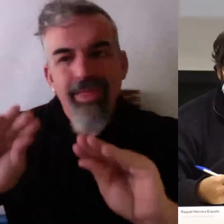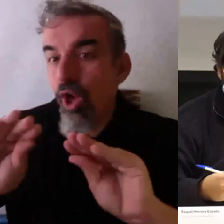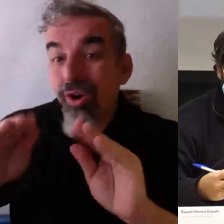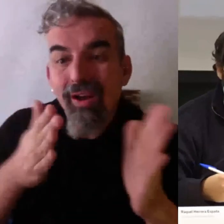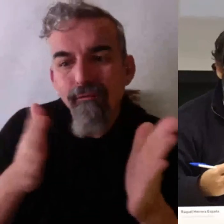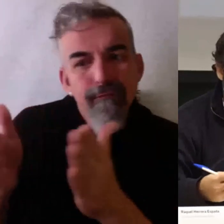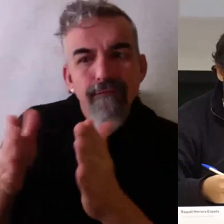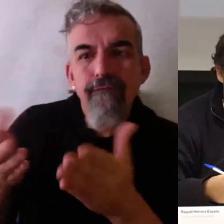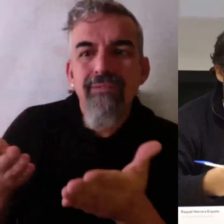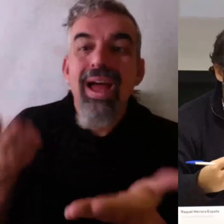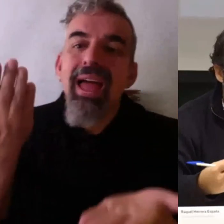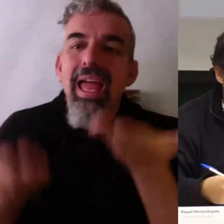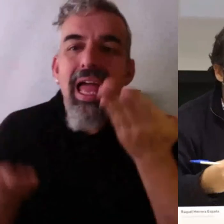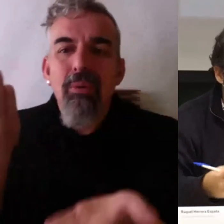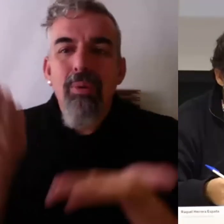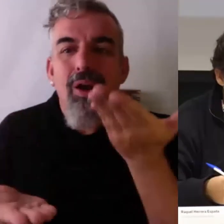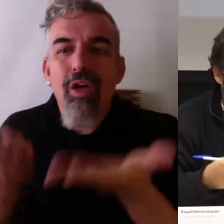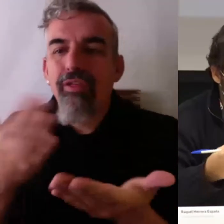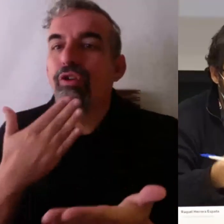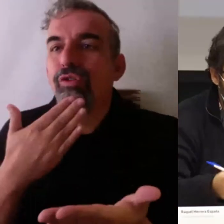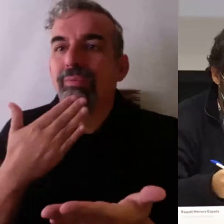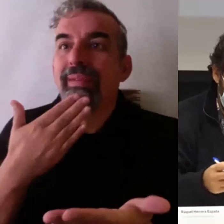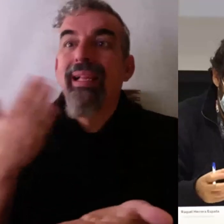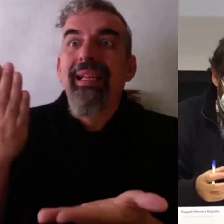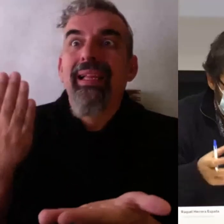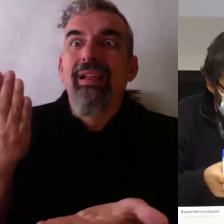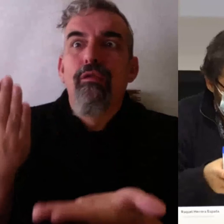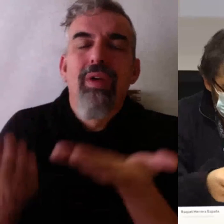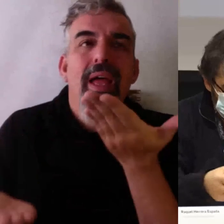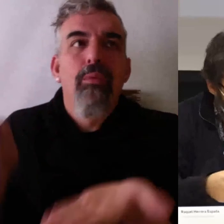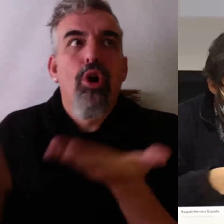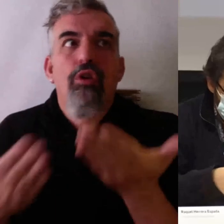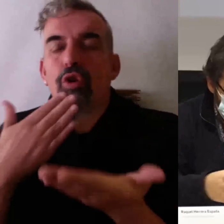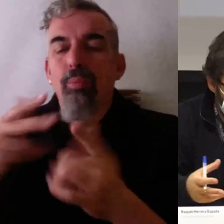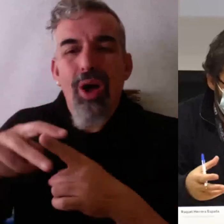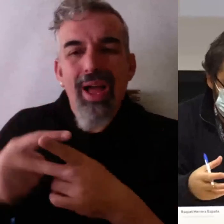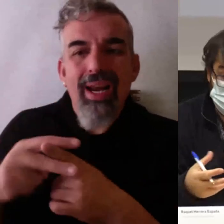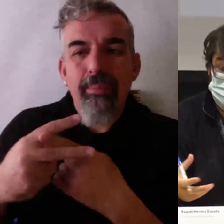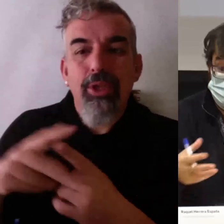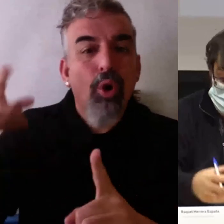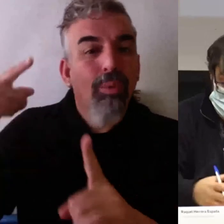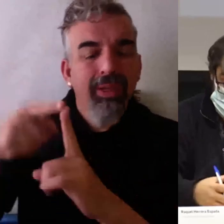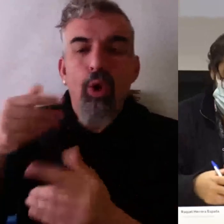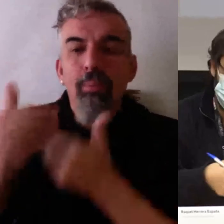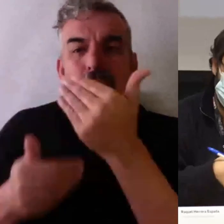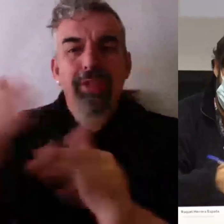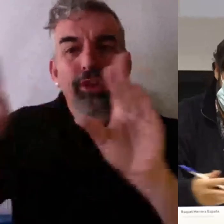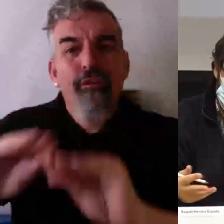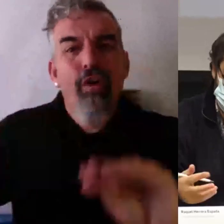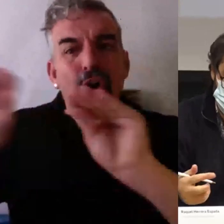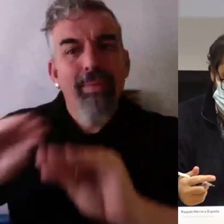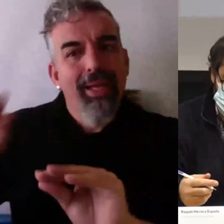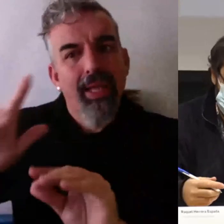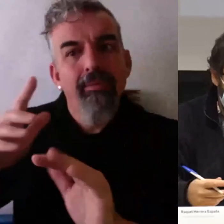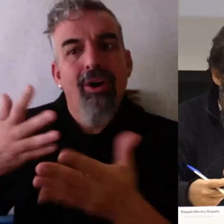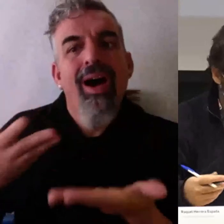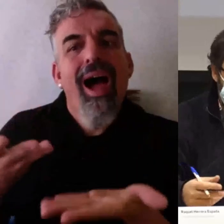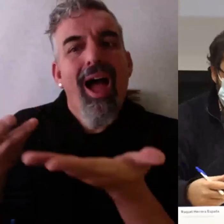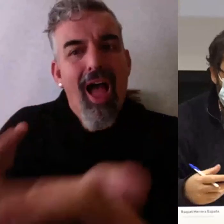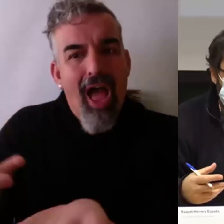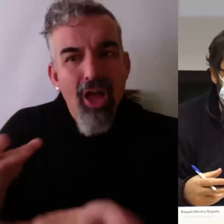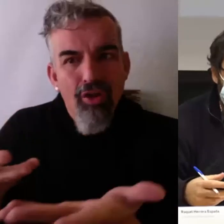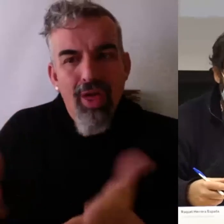La evaluación no debería ser de evaluación, son herramientas de evaluación para ayudar, para que estar integradas dentro de todo el proceso formativo y cobran sentido dentro de todo el proceso formativo.